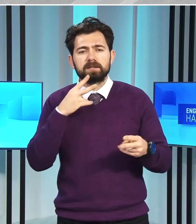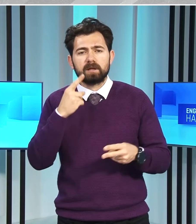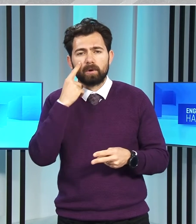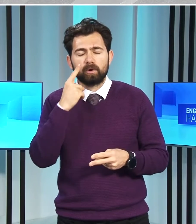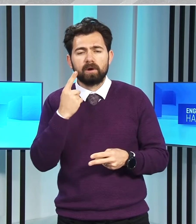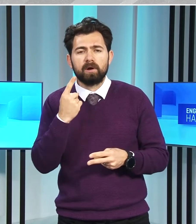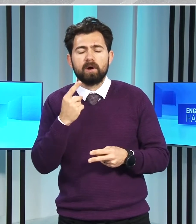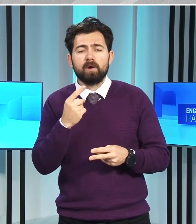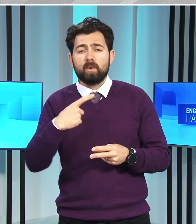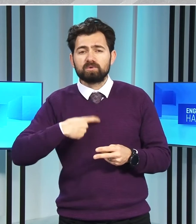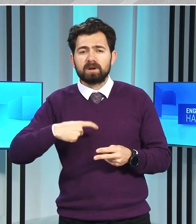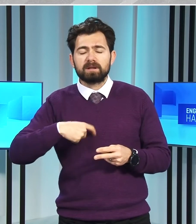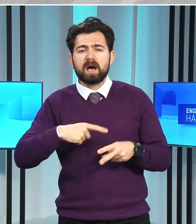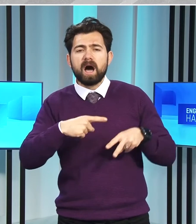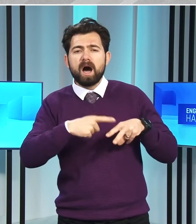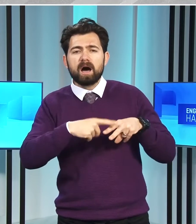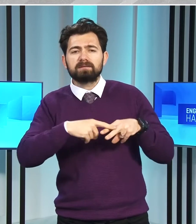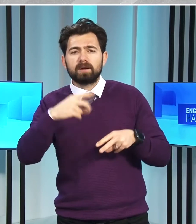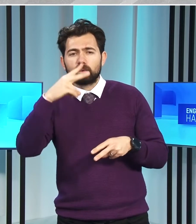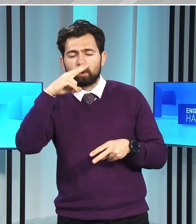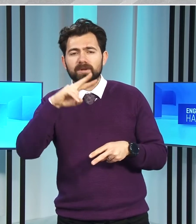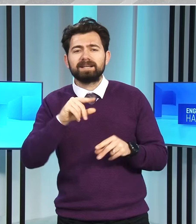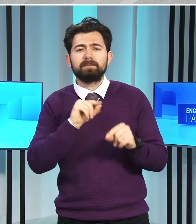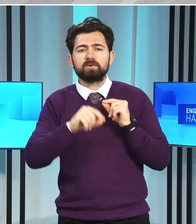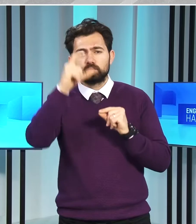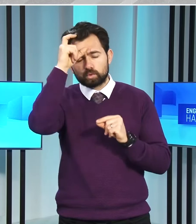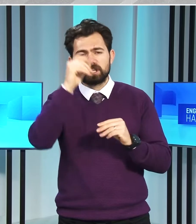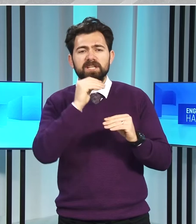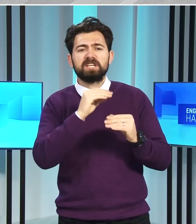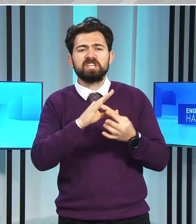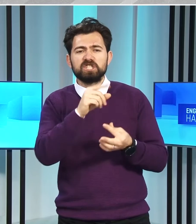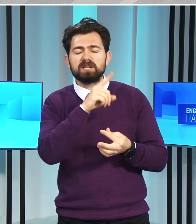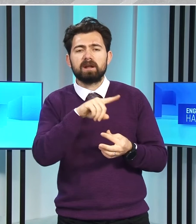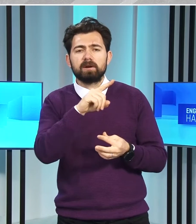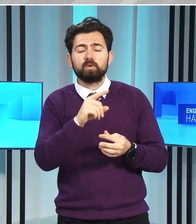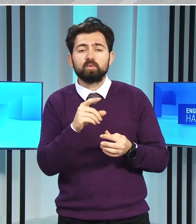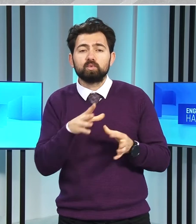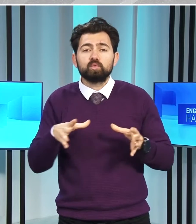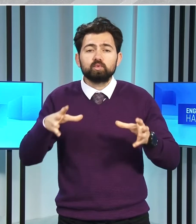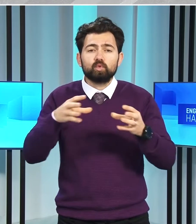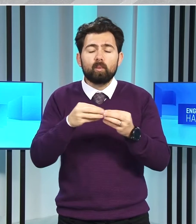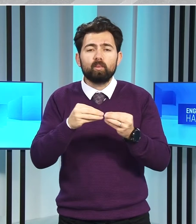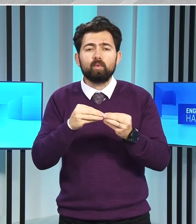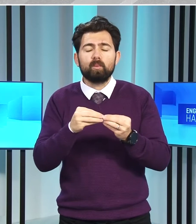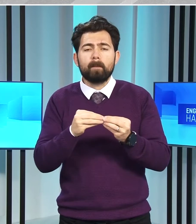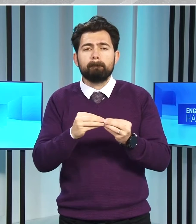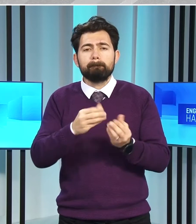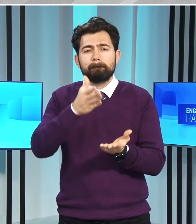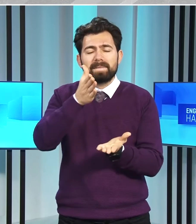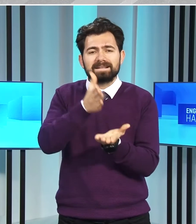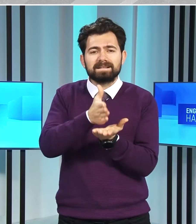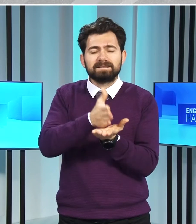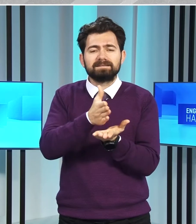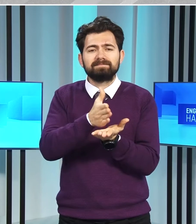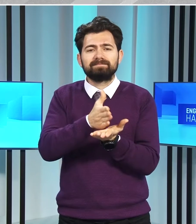özellikle atlılardaki Kıbrıslı Türklerin, toplum mezarının kayıp şahıslar komitesi tarafından